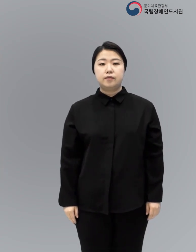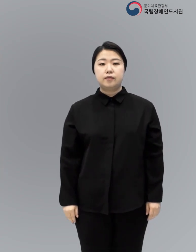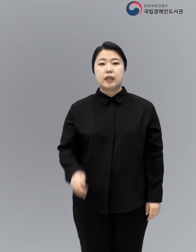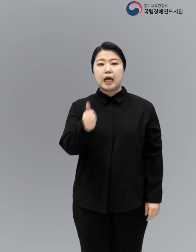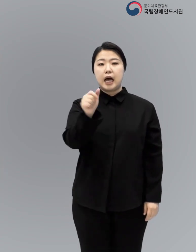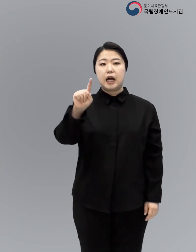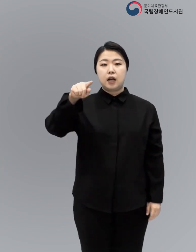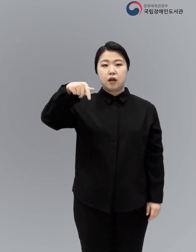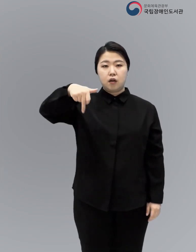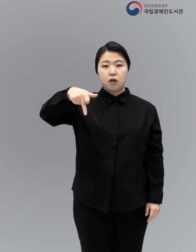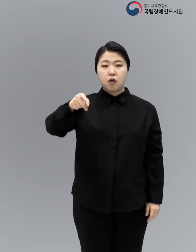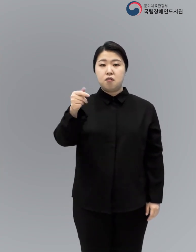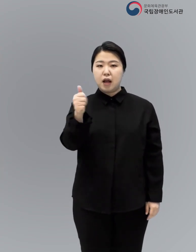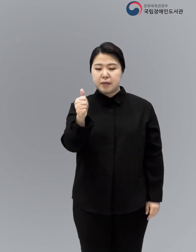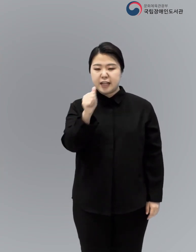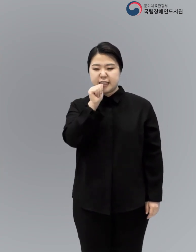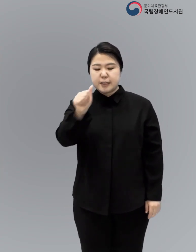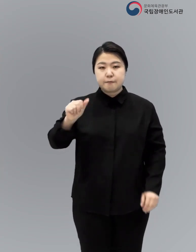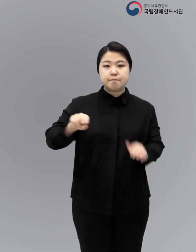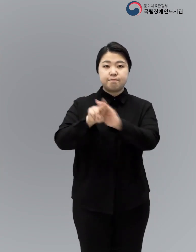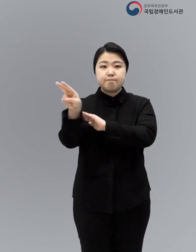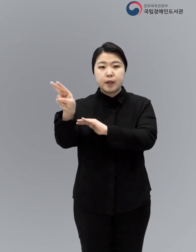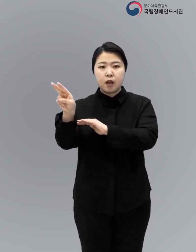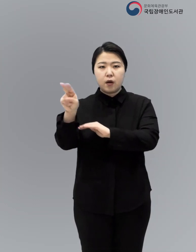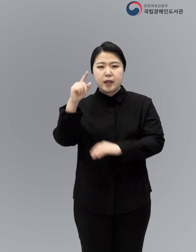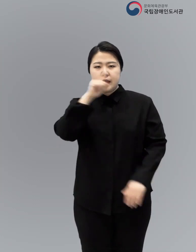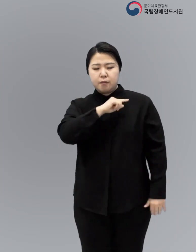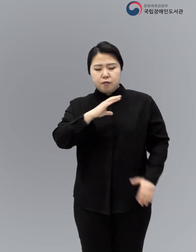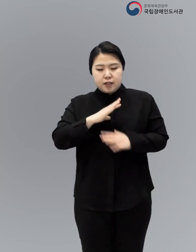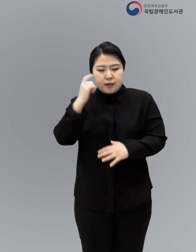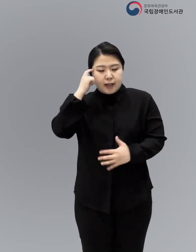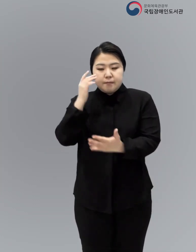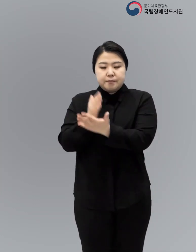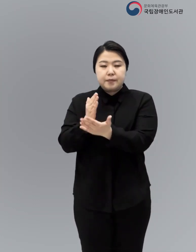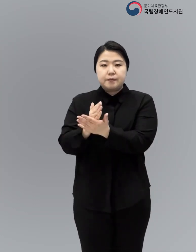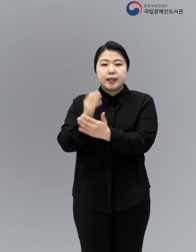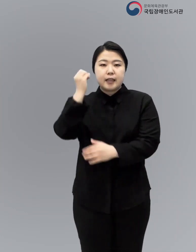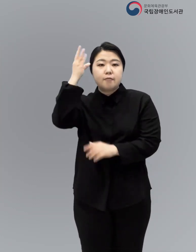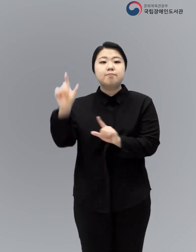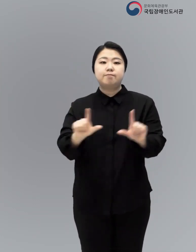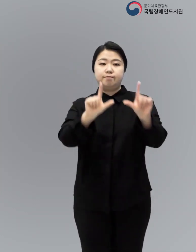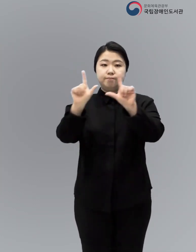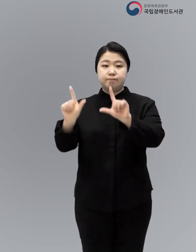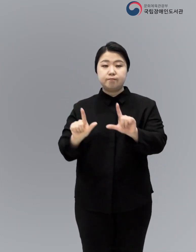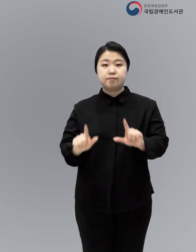하커는 목숨을 걸고 그곳에서 도망치고 끔찍한 기억들은 묻어두려고 한다